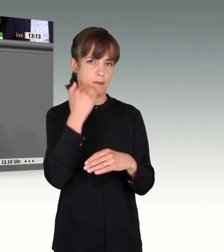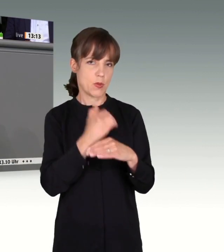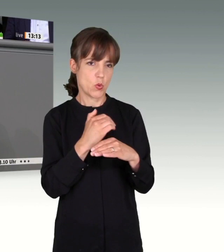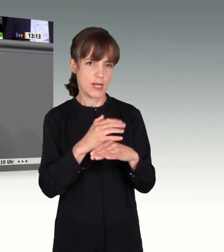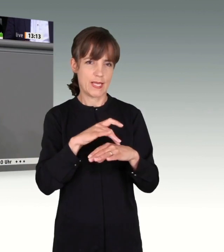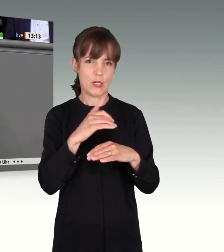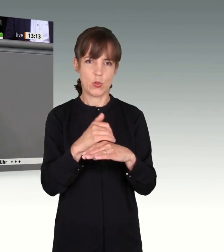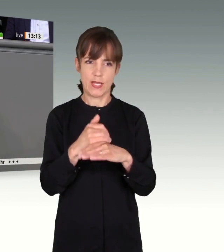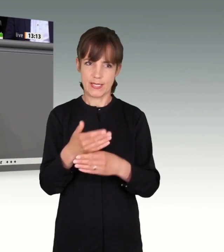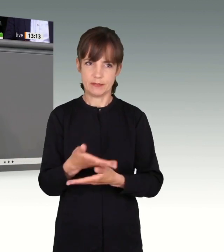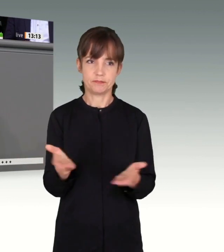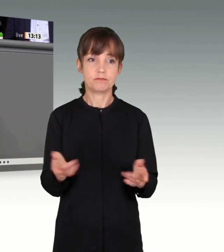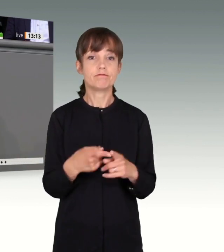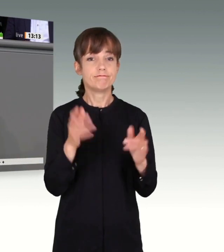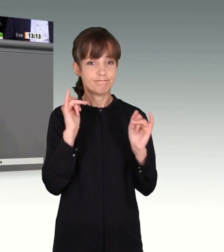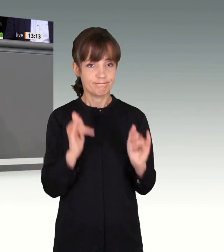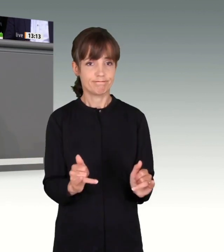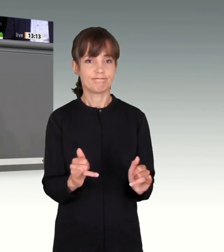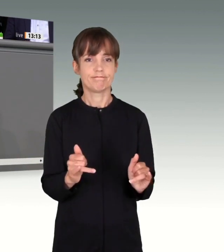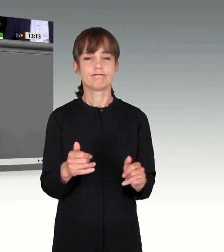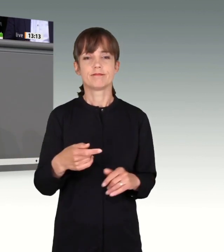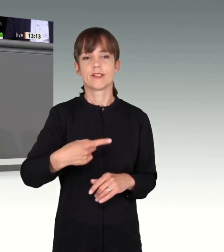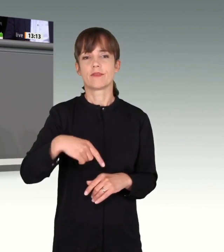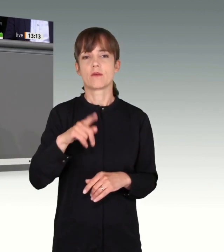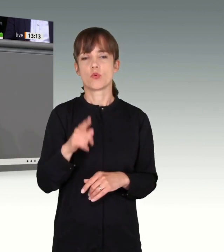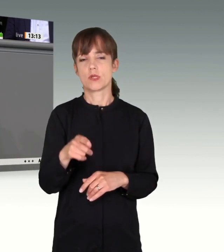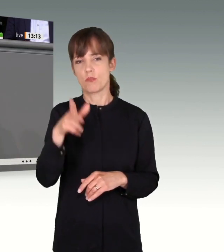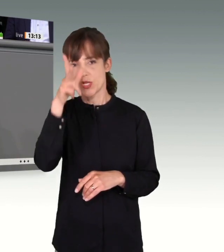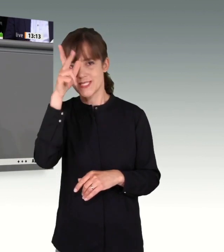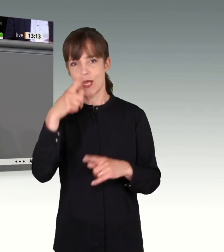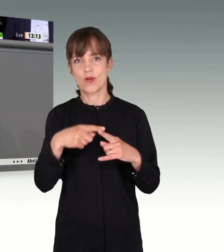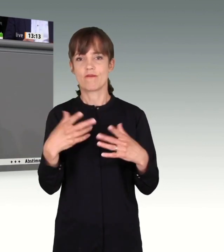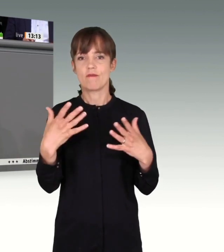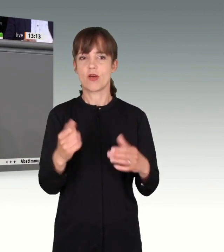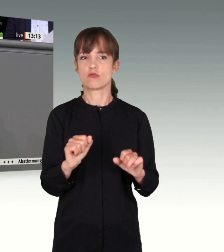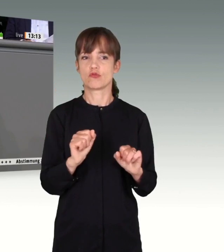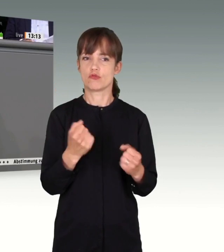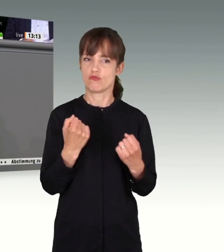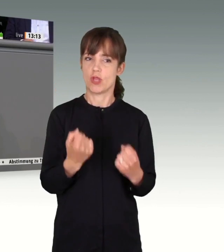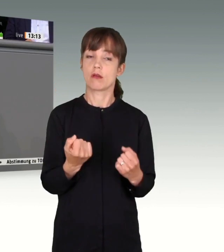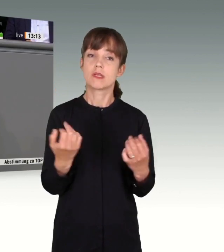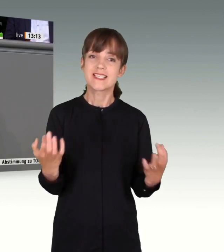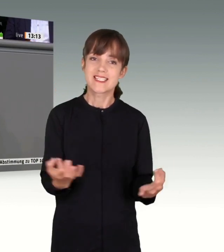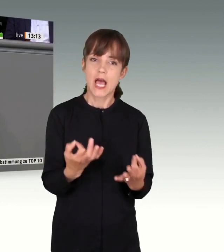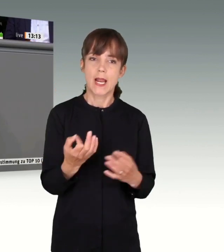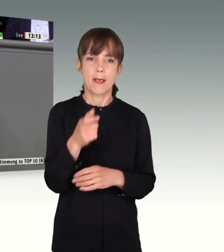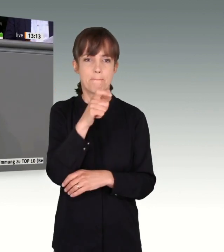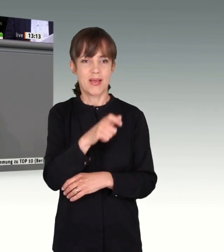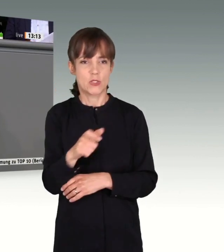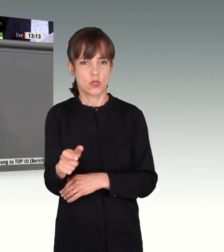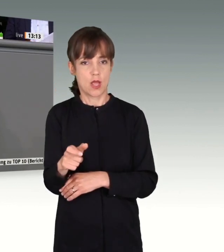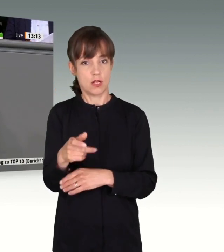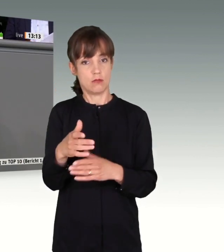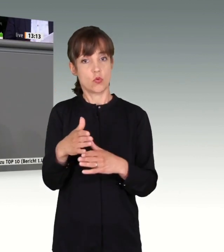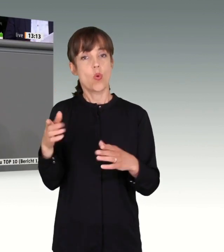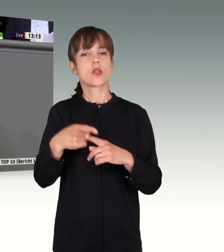Ja, wir müssen auch die Polizeien und den Verfassungsschutz stärken, sachlich und personell. Das haben wir zum Großteil